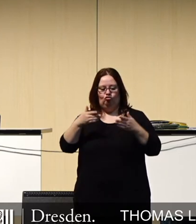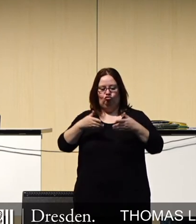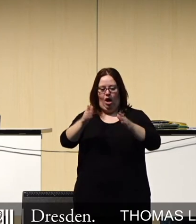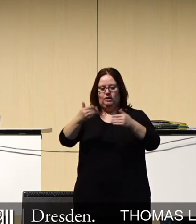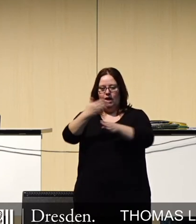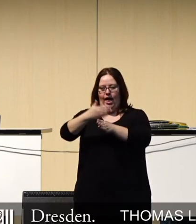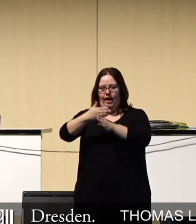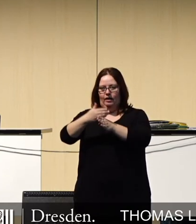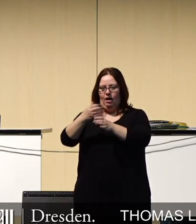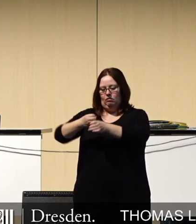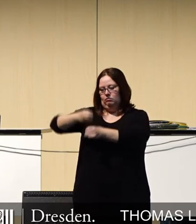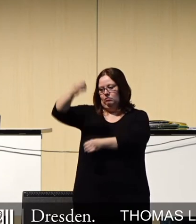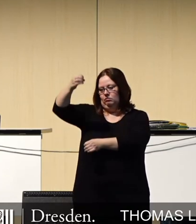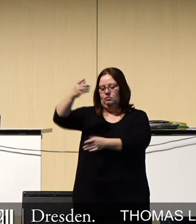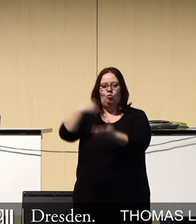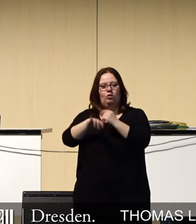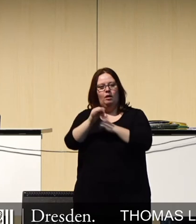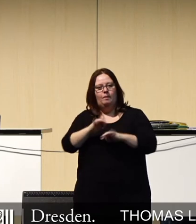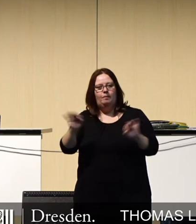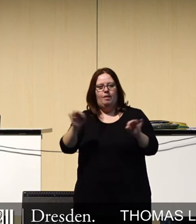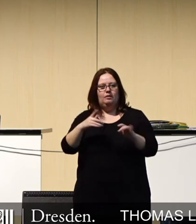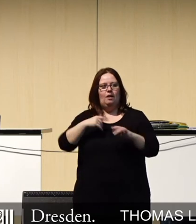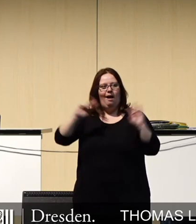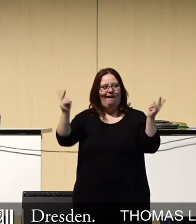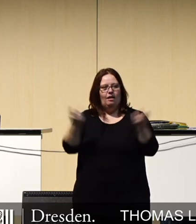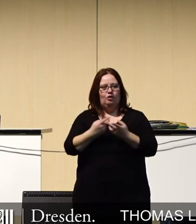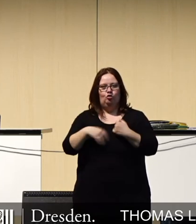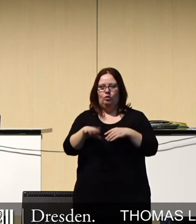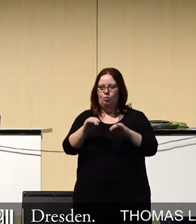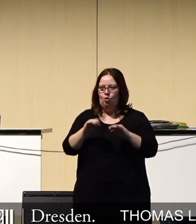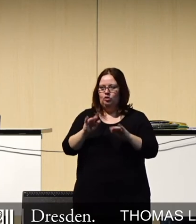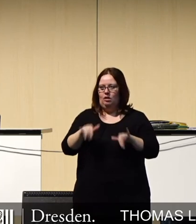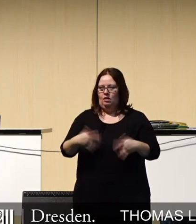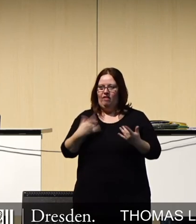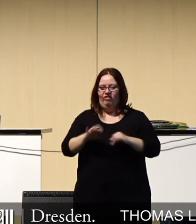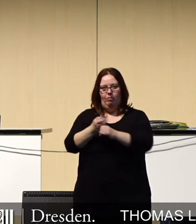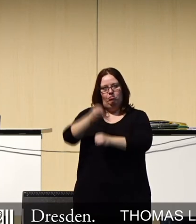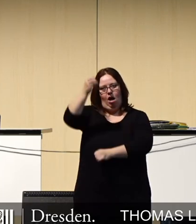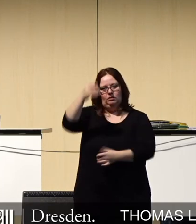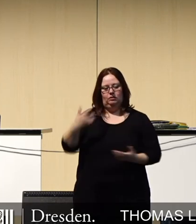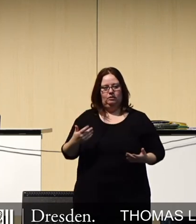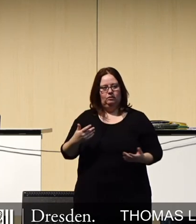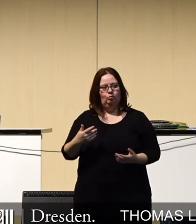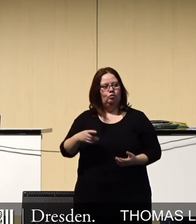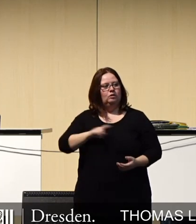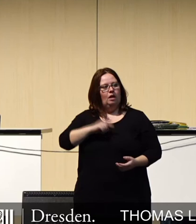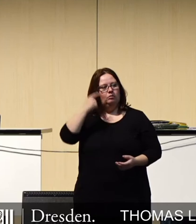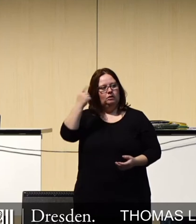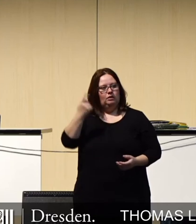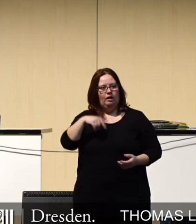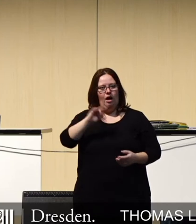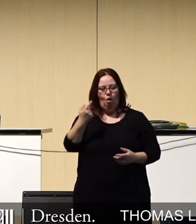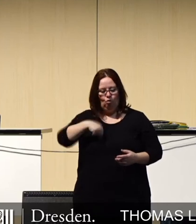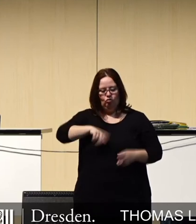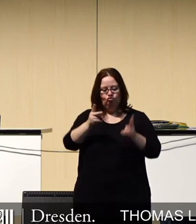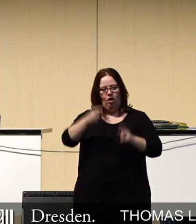Es sollten besser, smarter und vor allem über alle Anbieter einheitliche und gemeinsame Lösungen entwickelt werden. Hier sehe ich auch uns als Stadtrat in